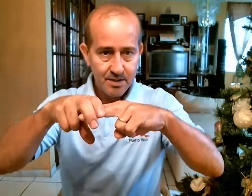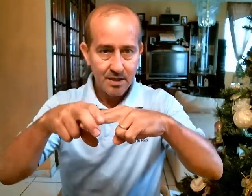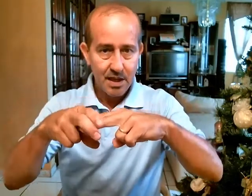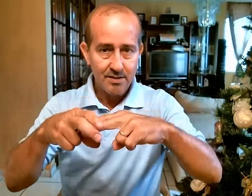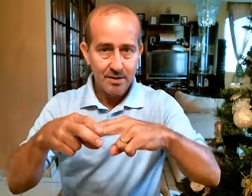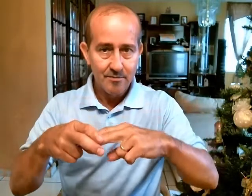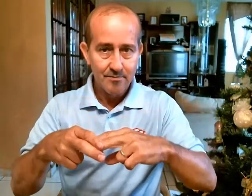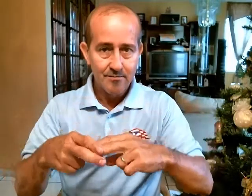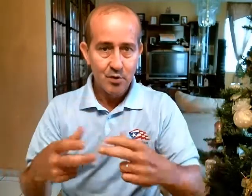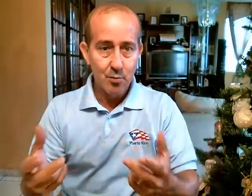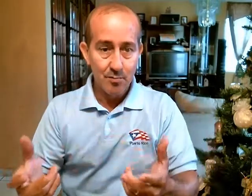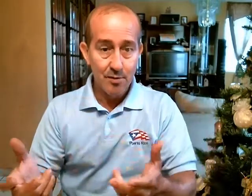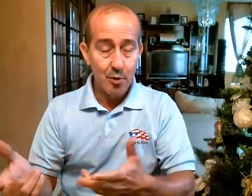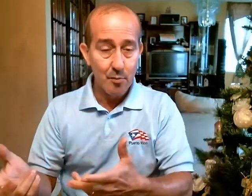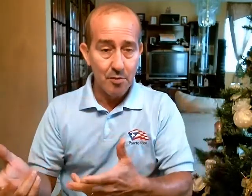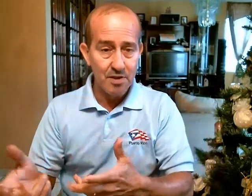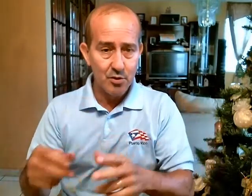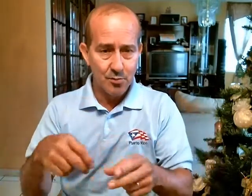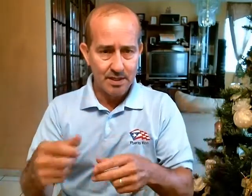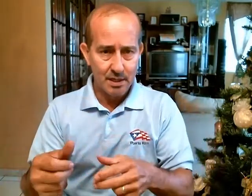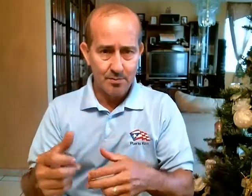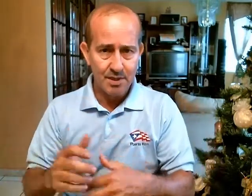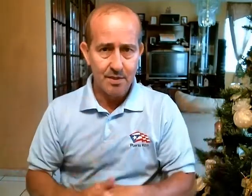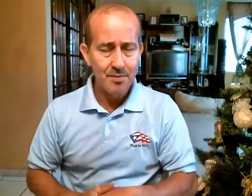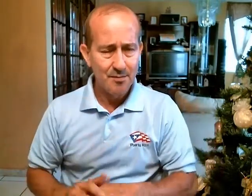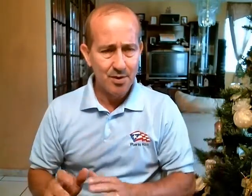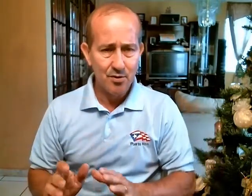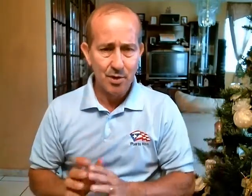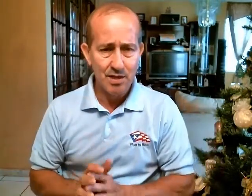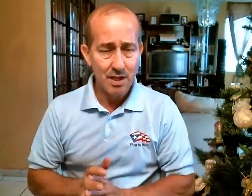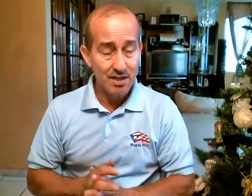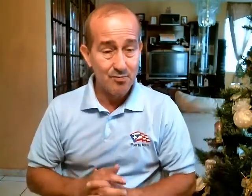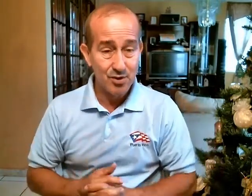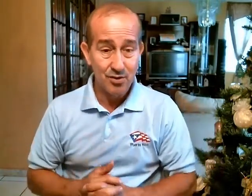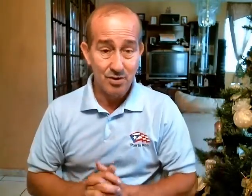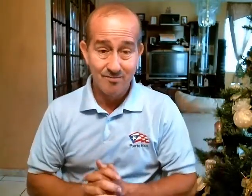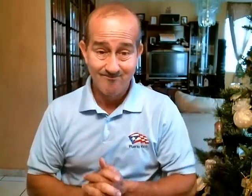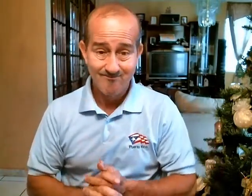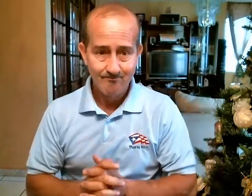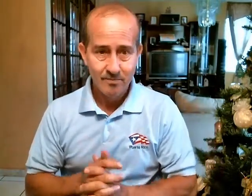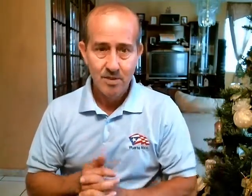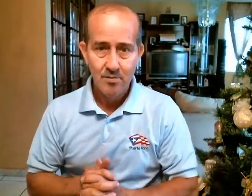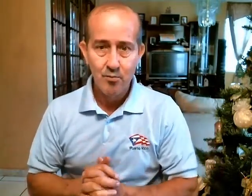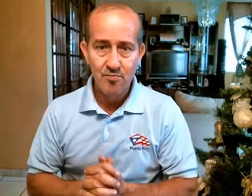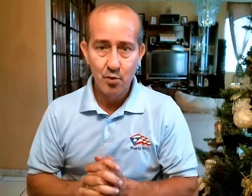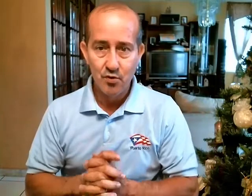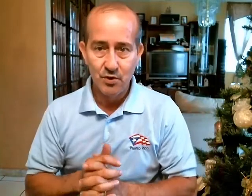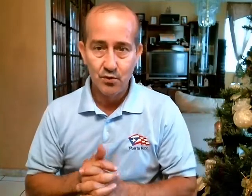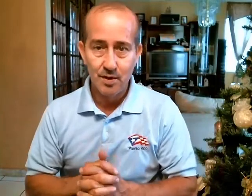Sentarse Como el verbo es movimiento pues se repite Pero como les dije, aquí en Puerto Rico Muy poco se usa